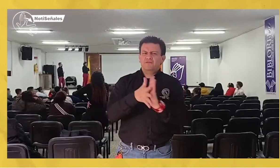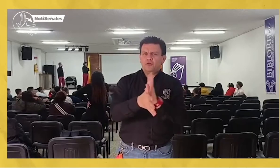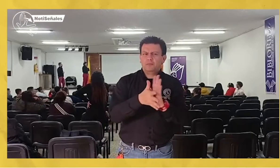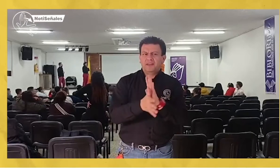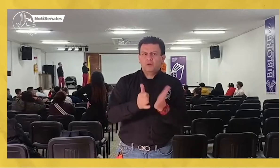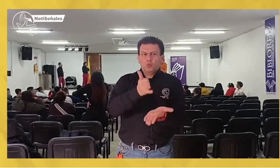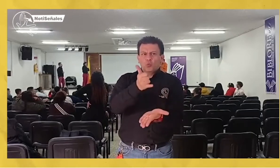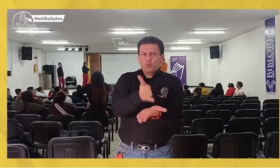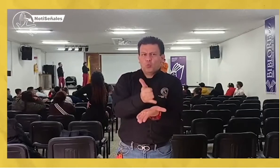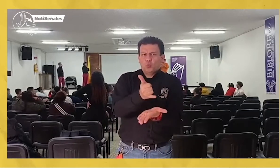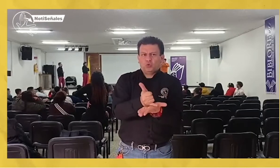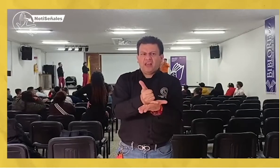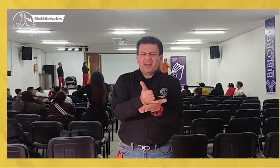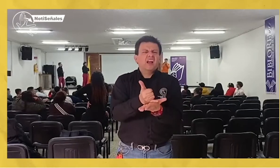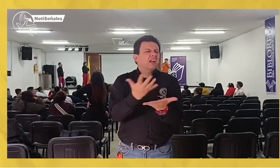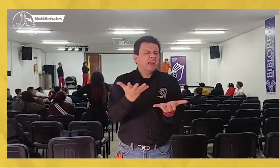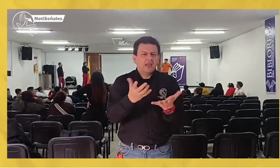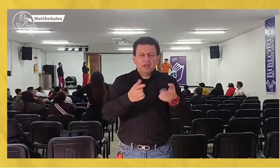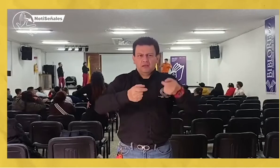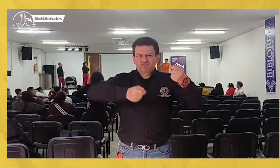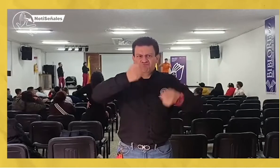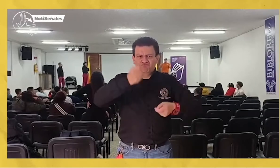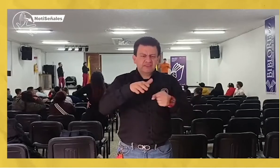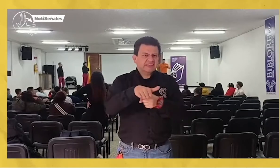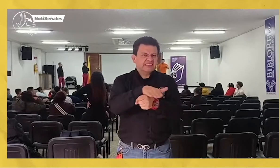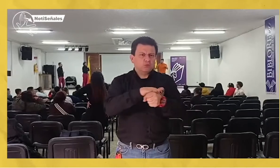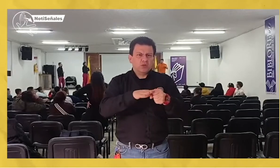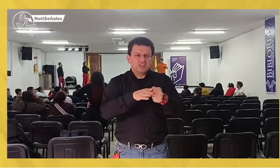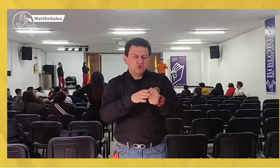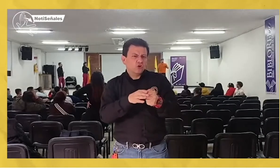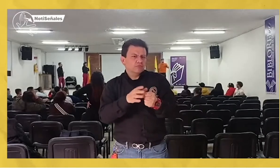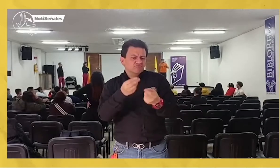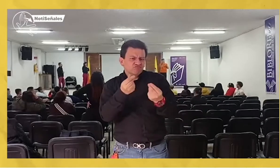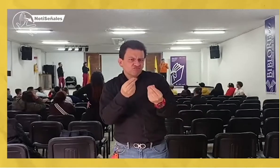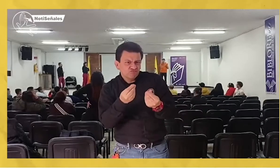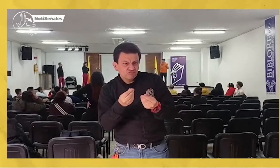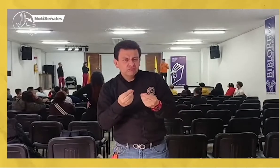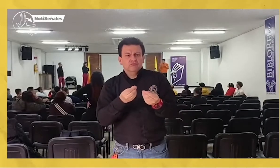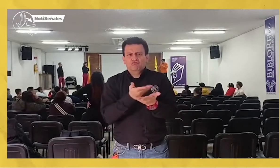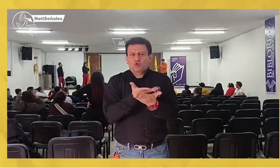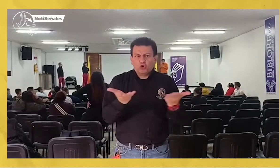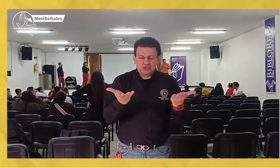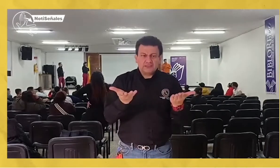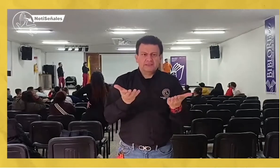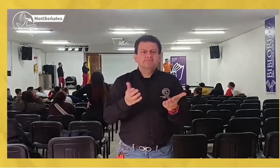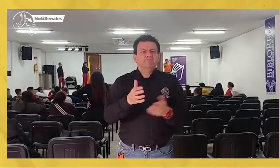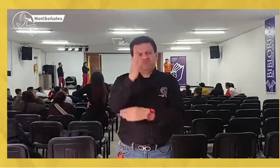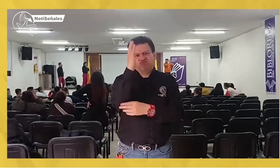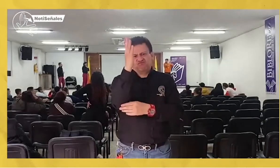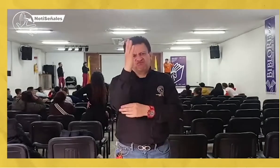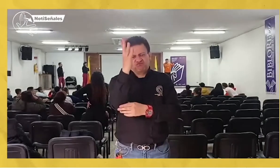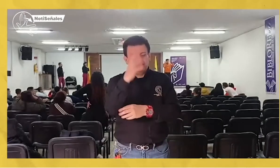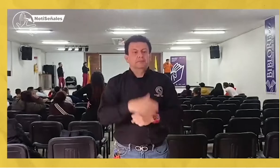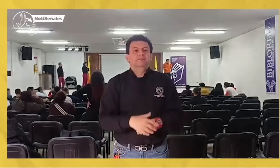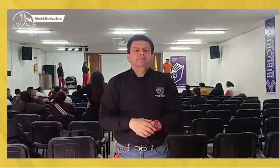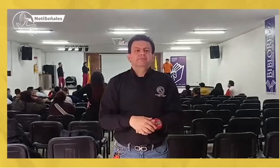En el punto siguiente la junta hablará de la situación presupuestal y un balance